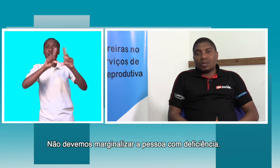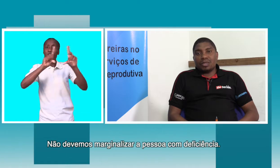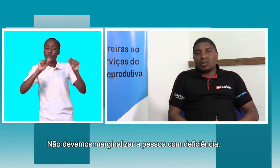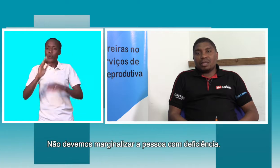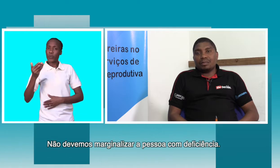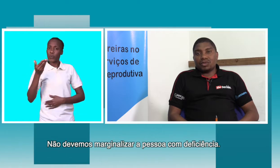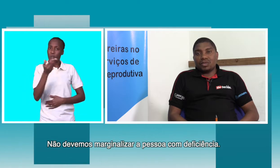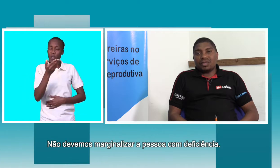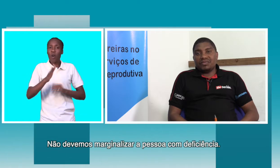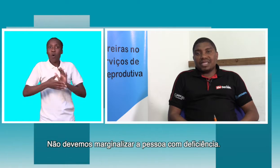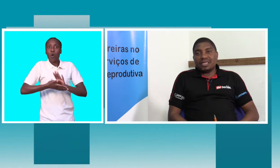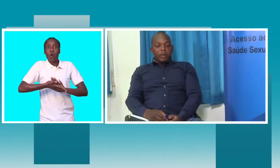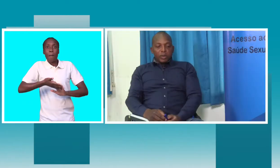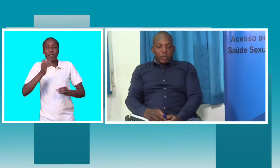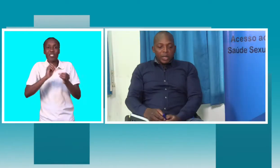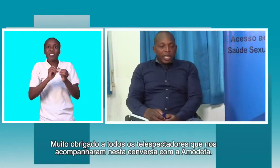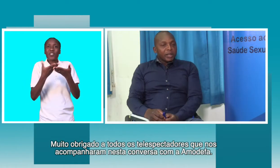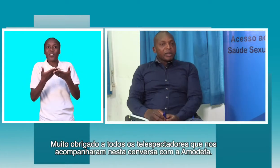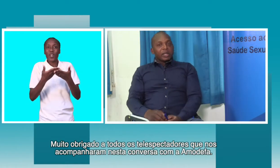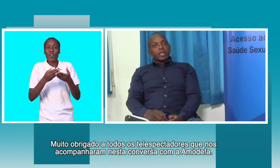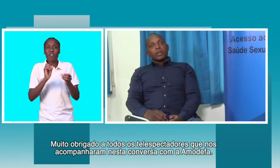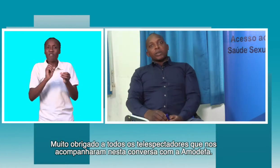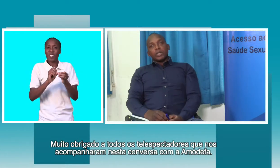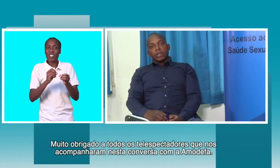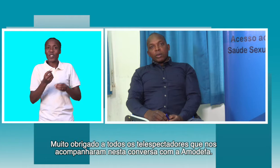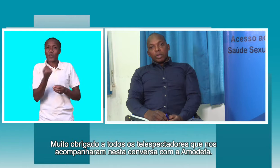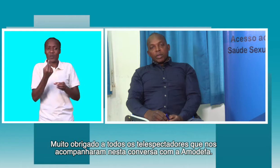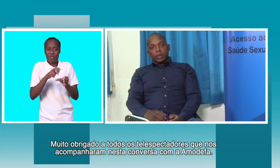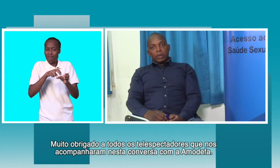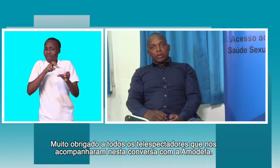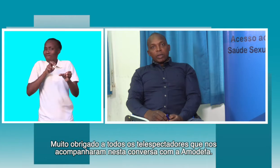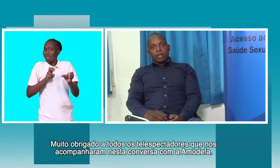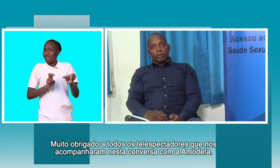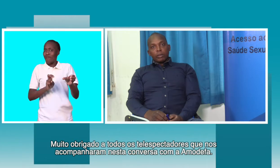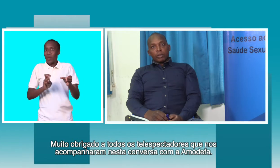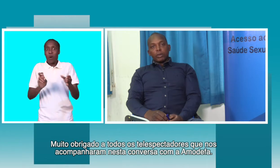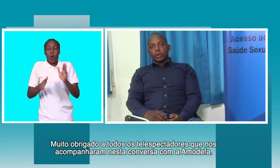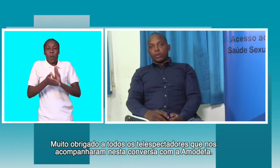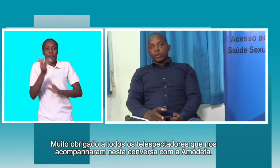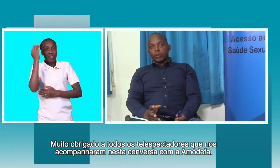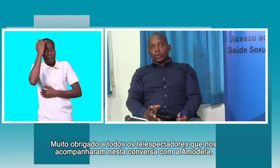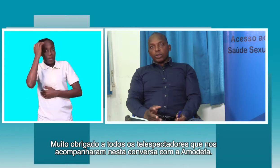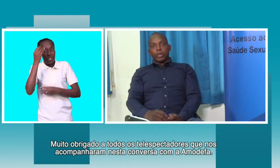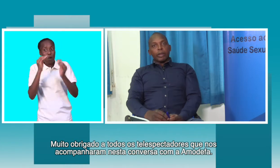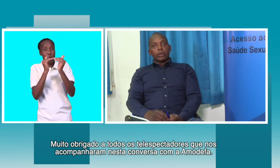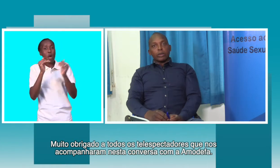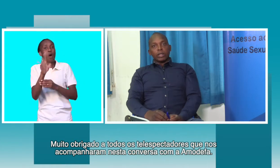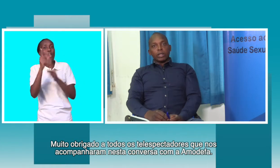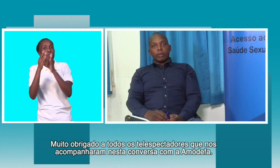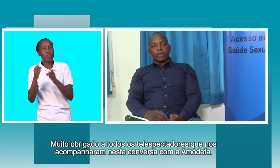forma alguma a pessoa com deficiência. Muito obrigado. Hoje, o ambiente de transcrição falou sobre os trabalhos que a